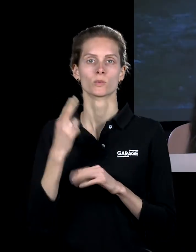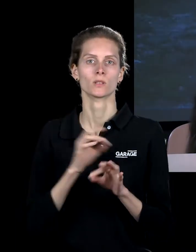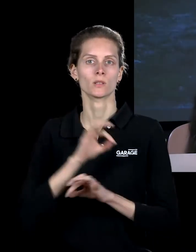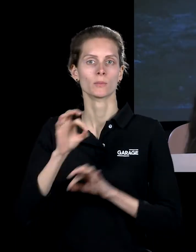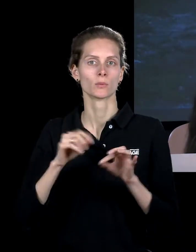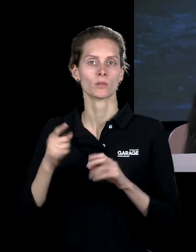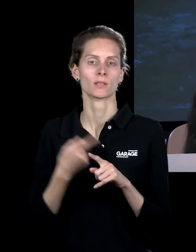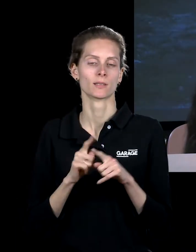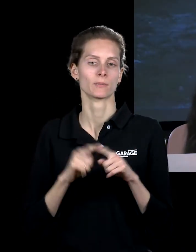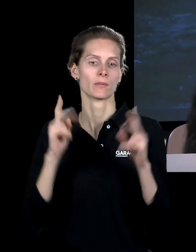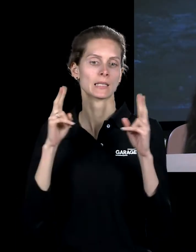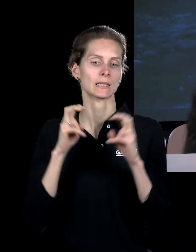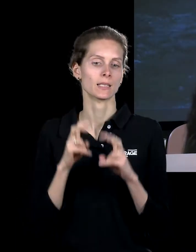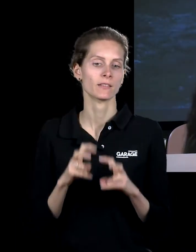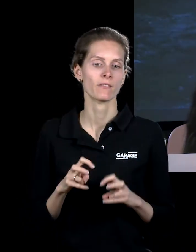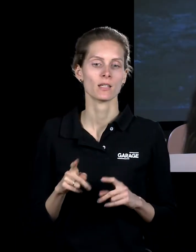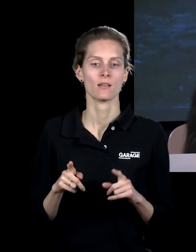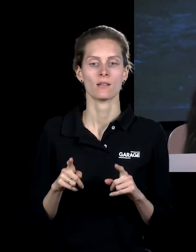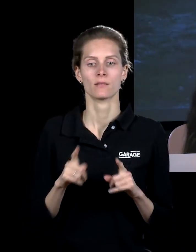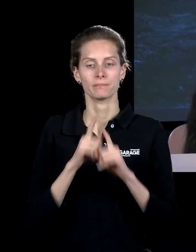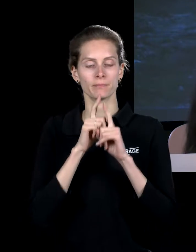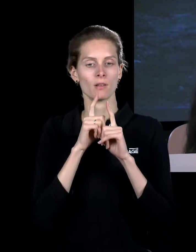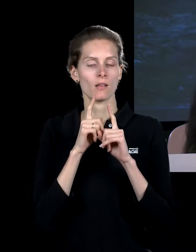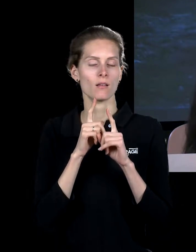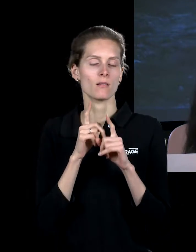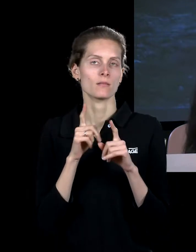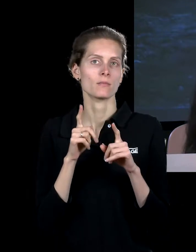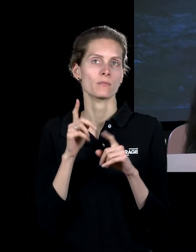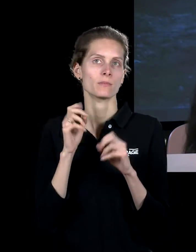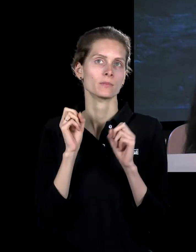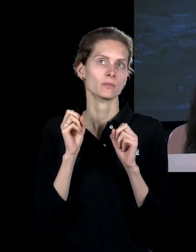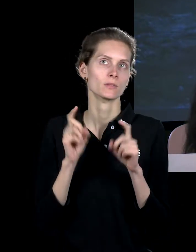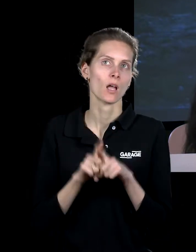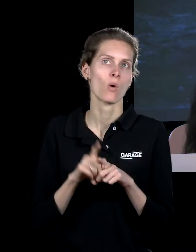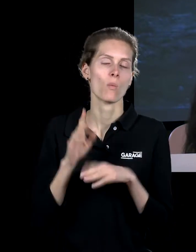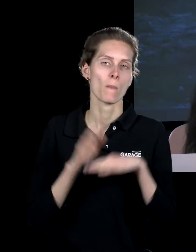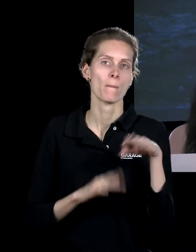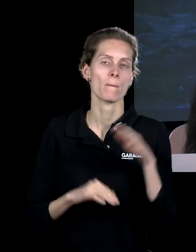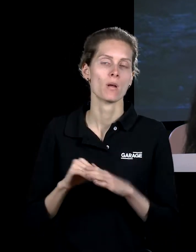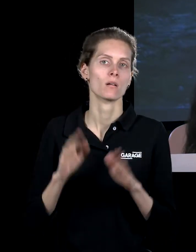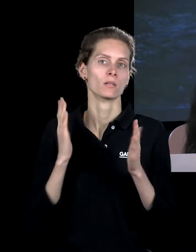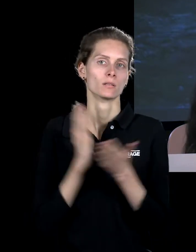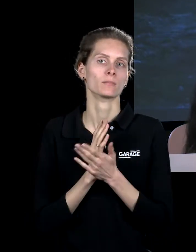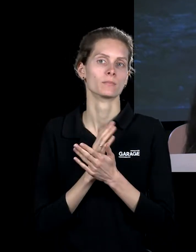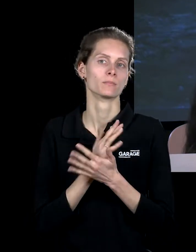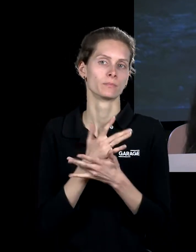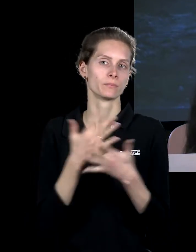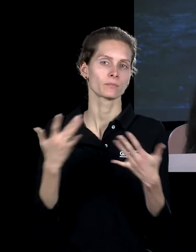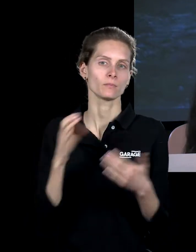исследование такого даже необычия, практики, которая существует во многих средиземноморских странах.